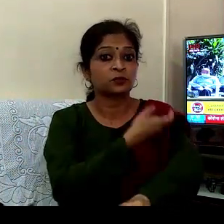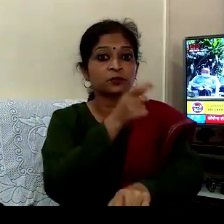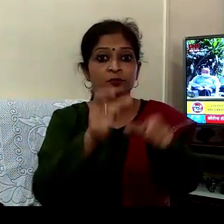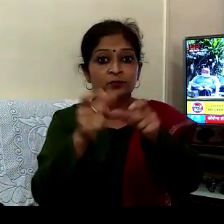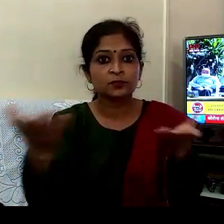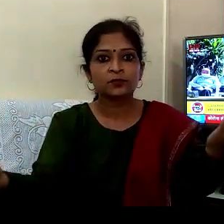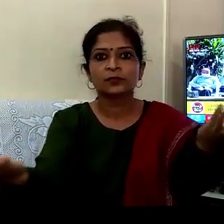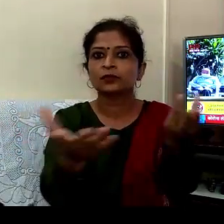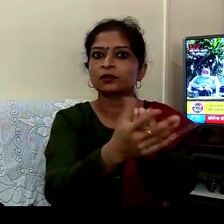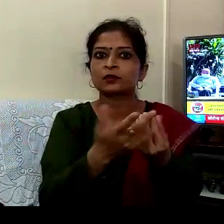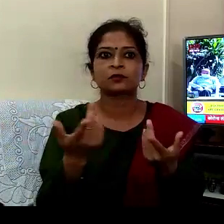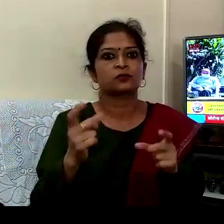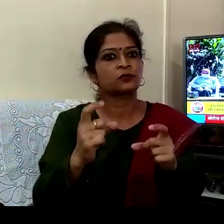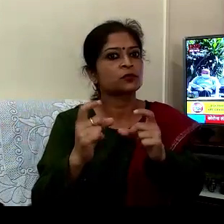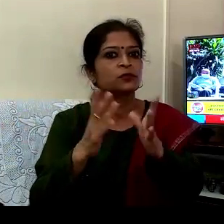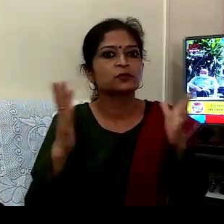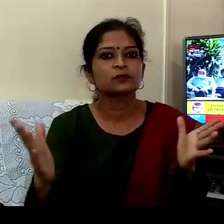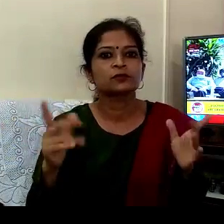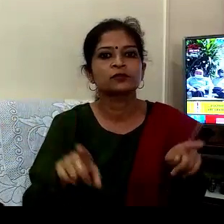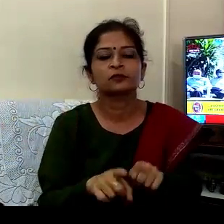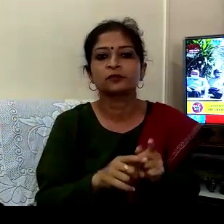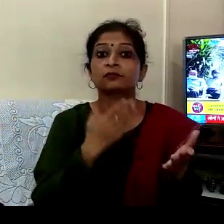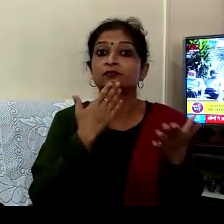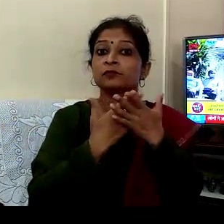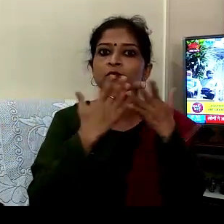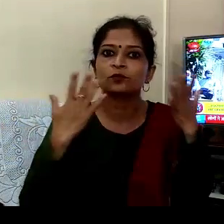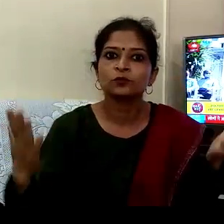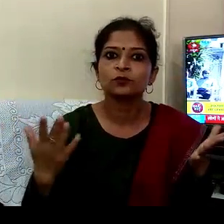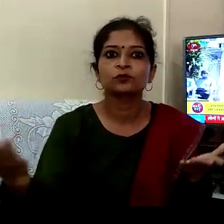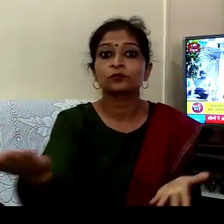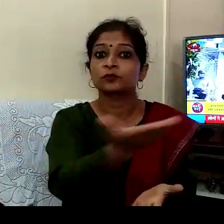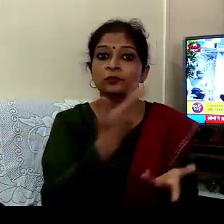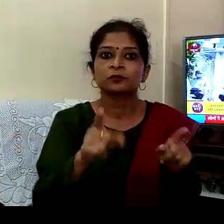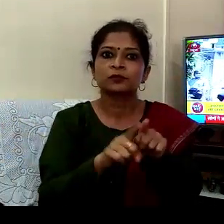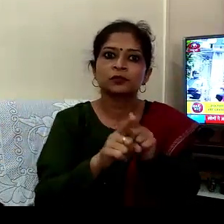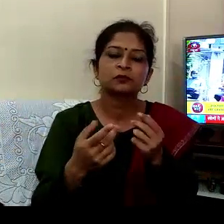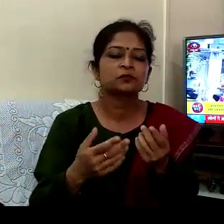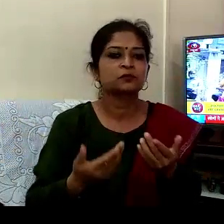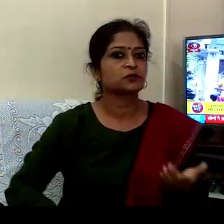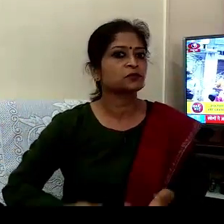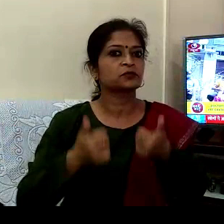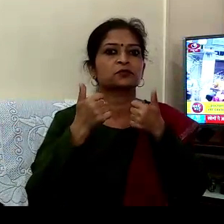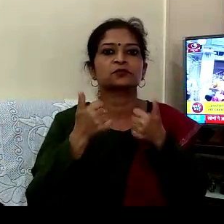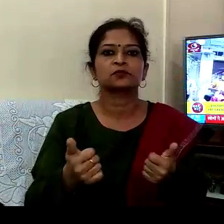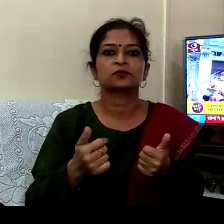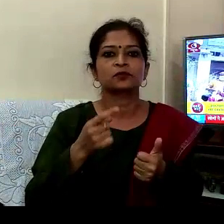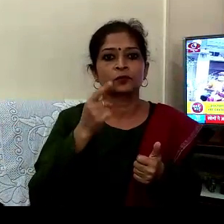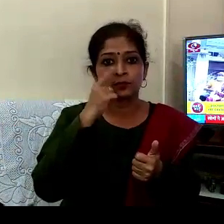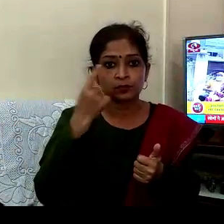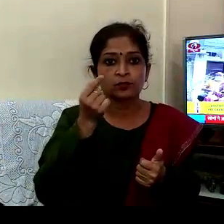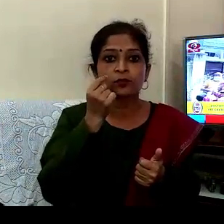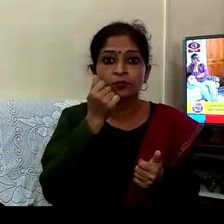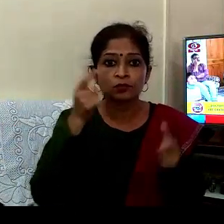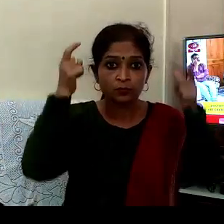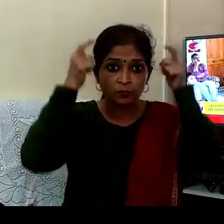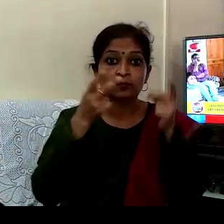پوری ہماری کی جتنی ہونے چاہیے ہم ان کے آباری ہیں انہوں نے بہت اچھا آبار سار کیا سٹاف نرس جو تھی انہوں